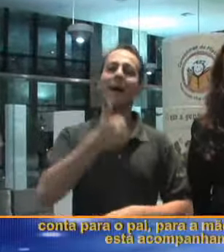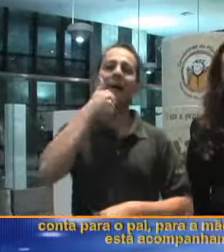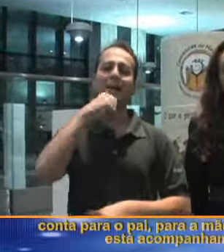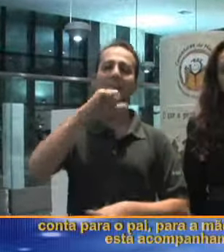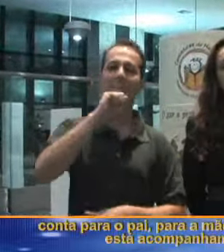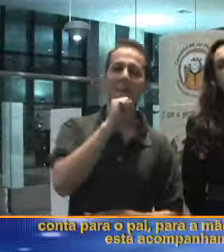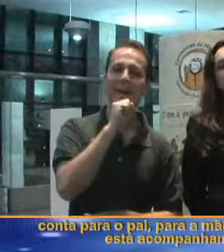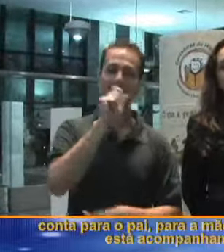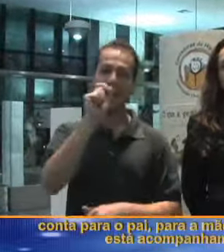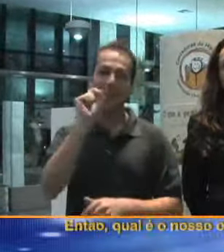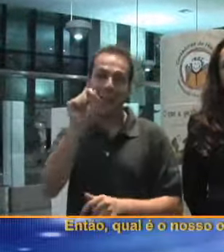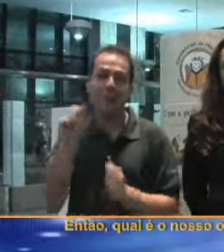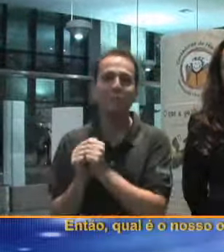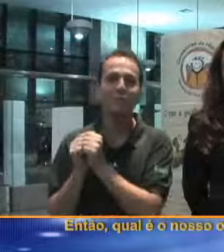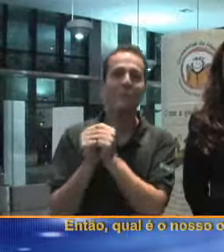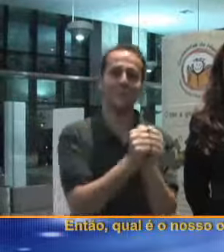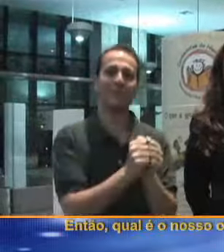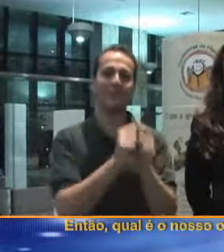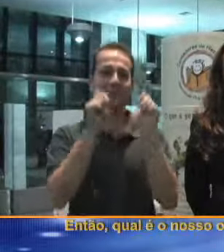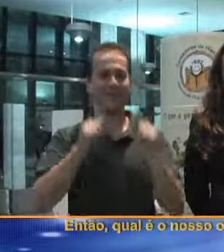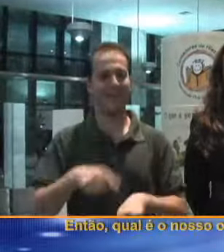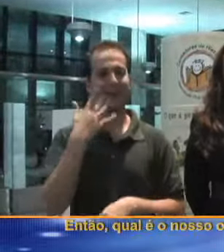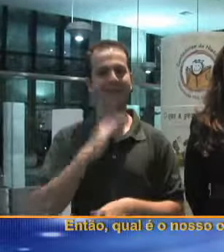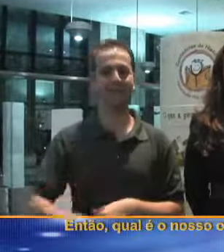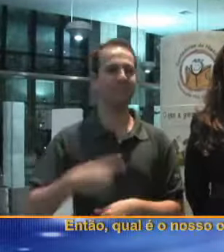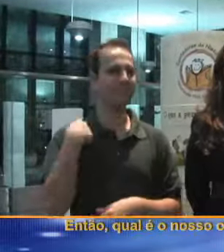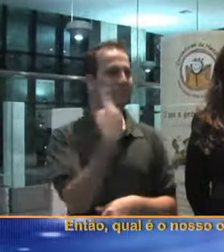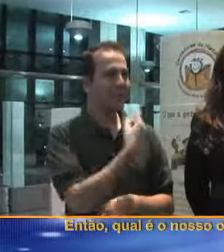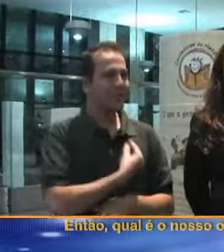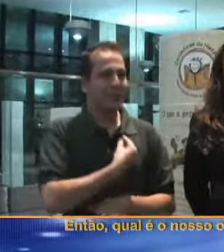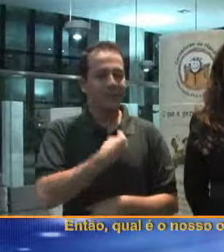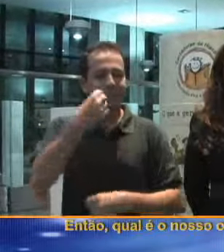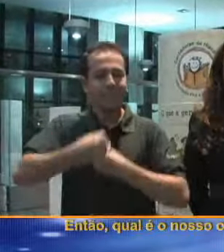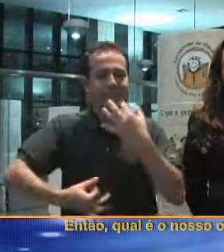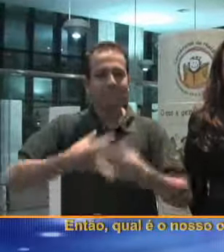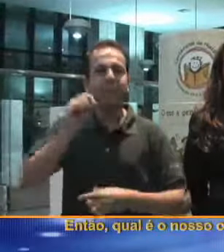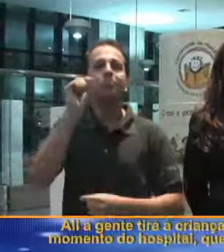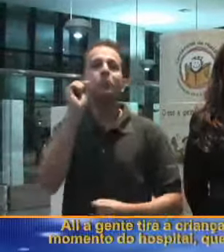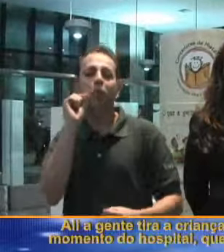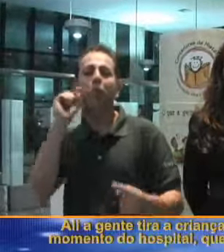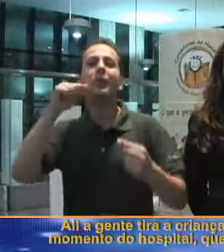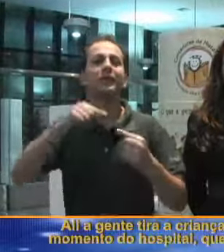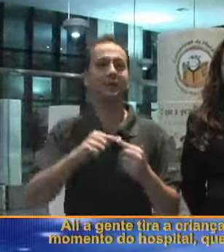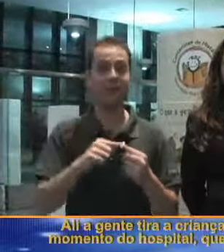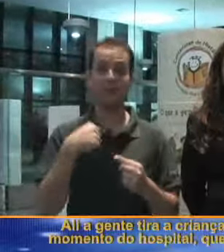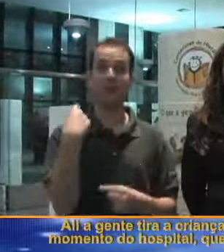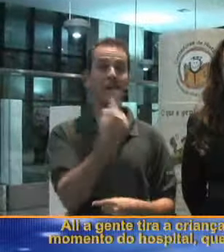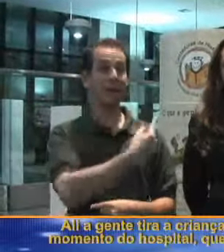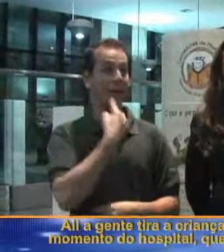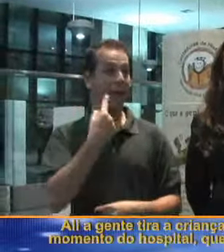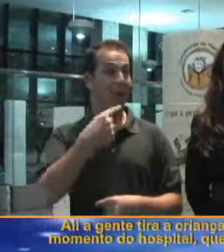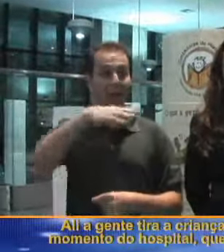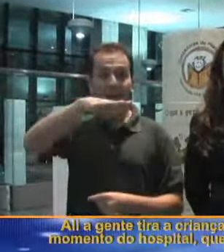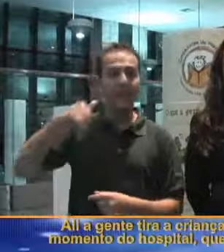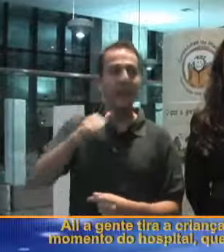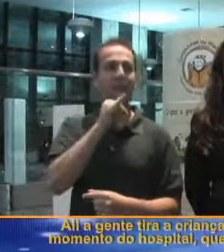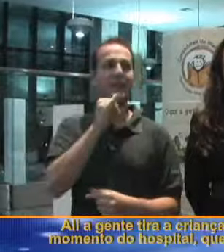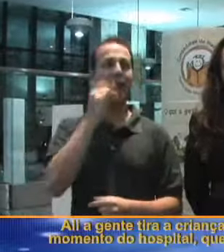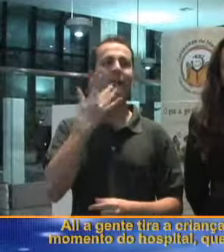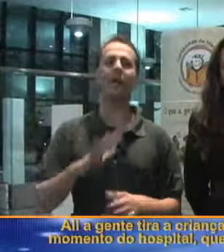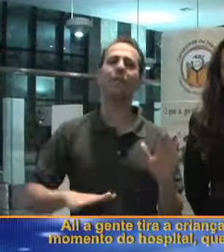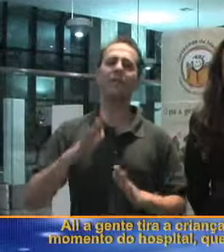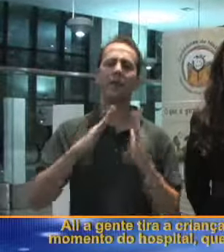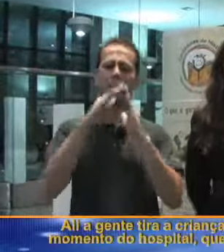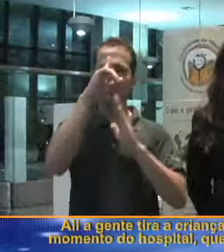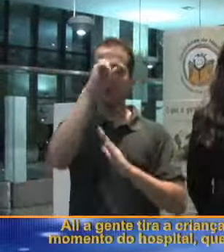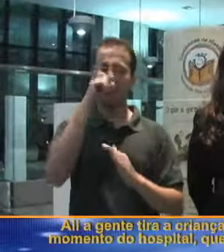mãe, para quem está acompanhando. Então, assim, qual é o nosso objetivo? Ali, a gente tira a criança daquele momento do